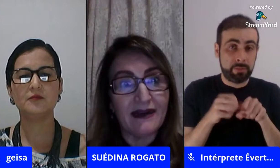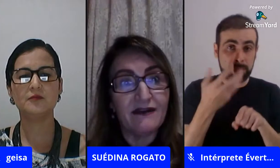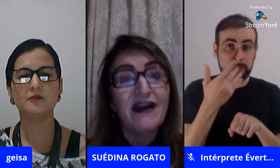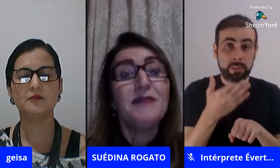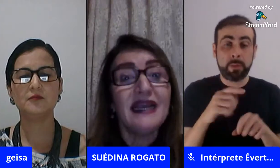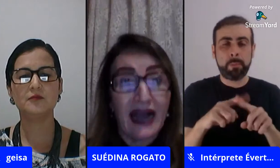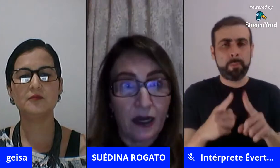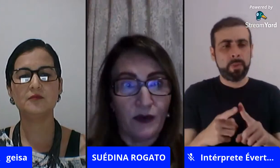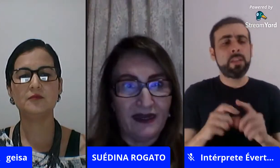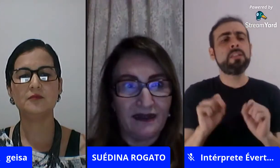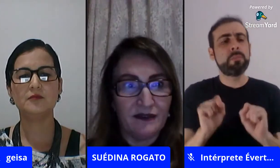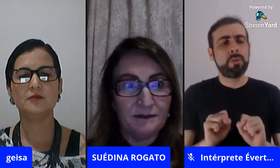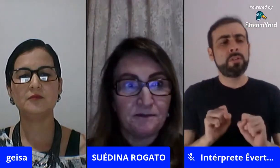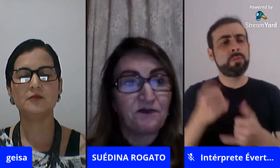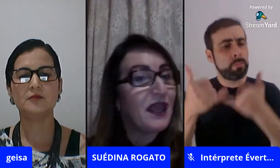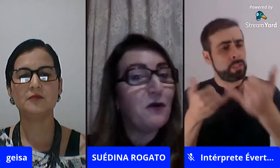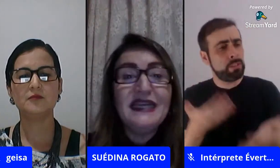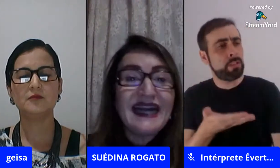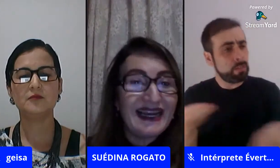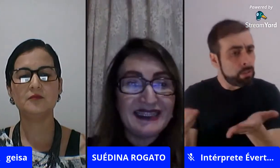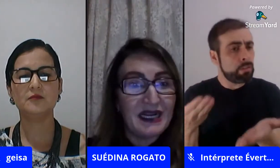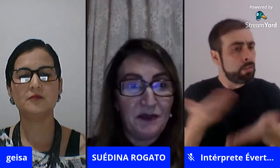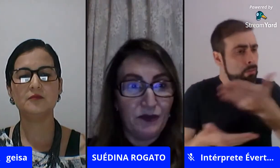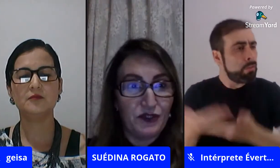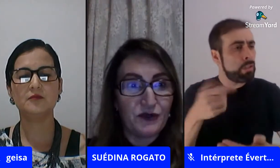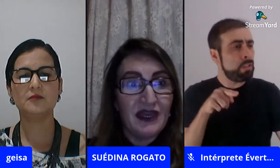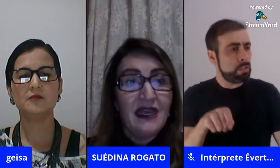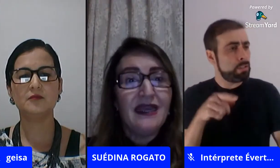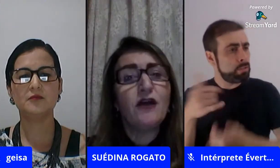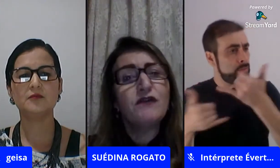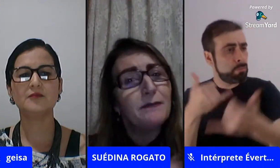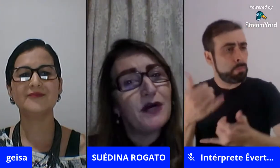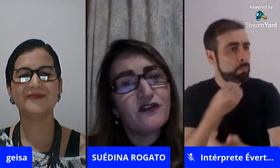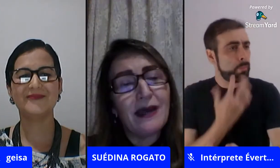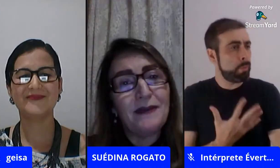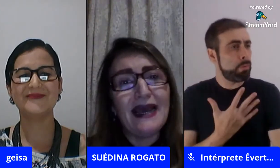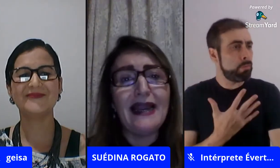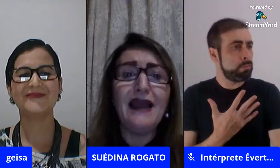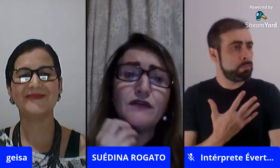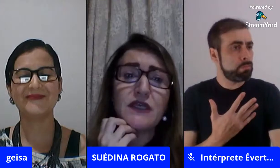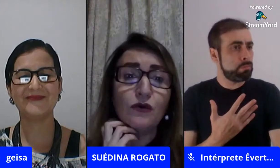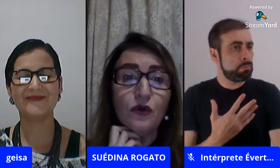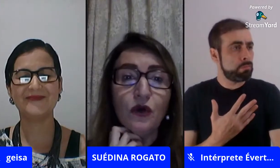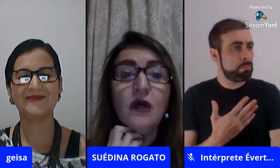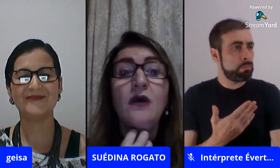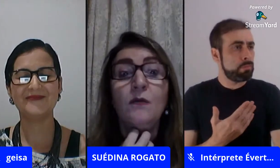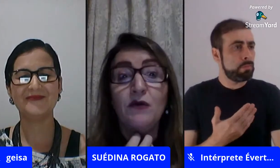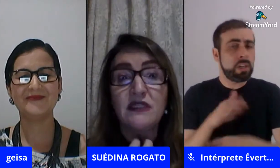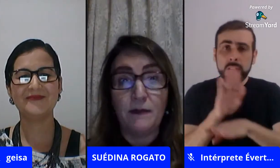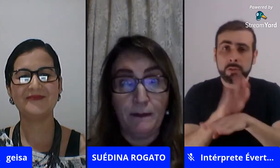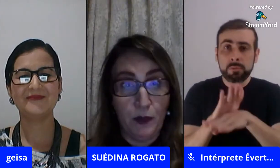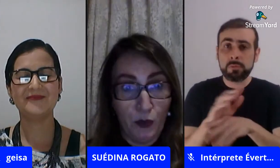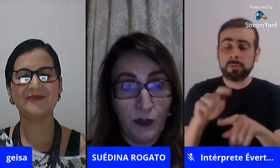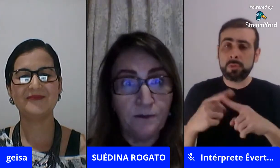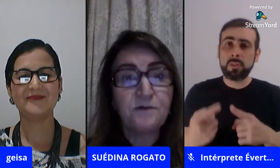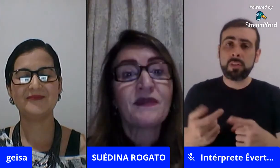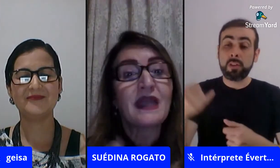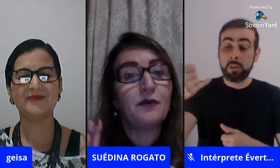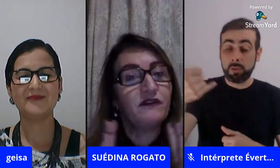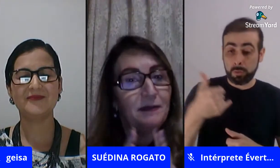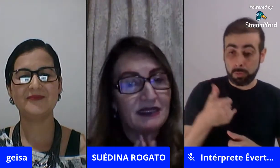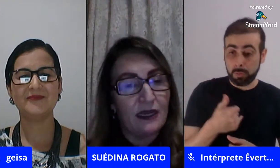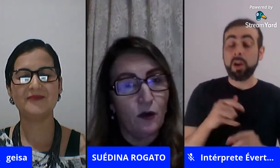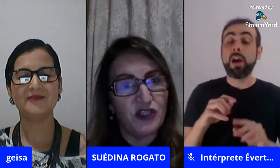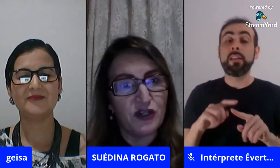você puder vai brincar com ela que é o brincar e a terapêutica então você pode falar para ela ai você contou uma coisa para a